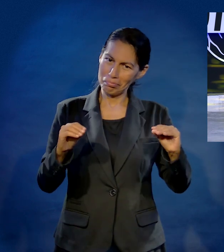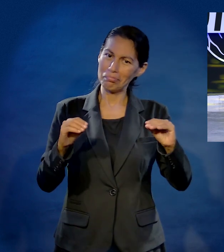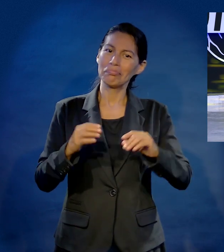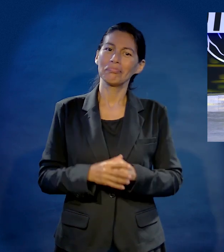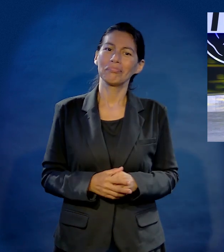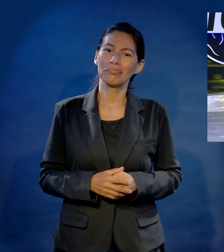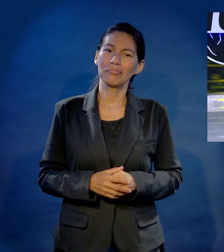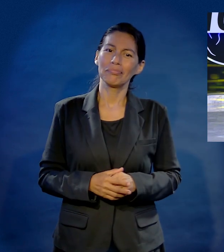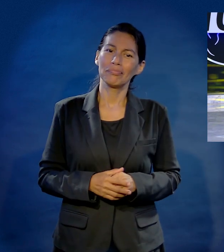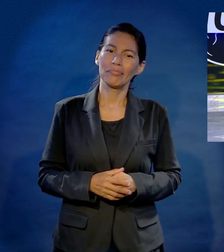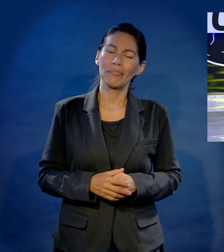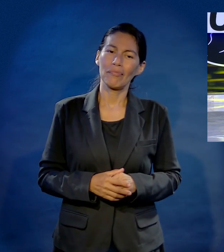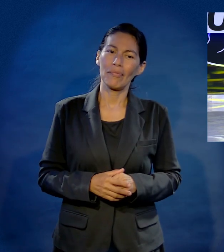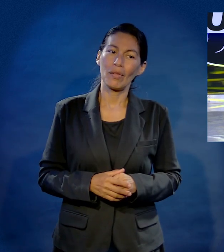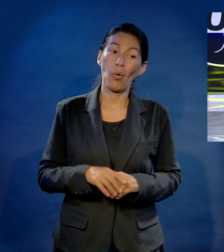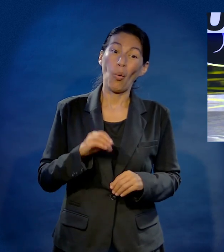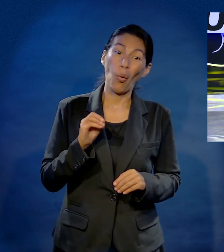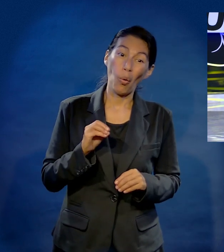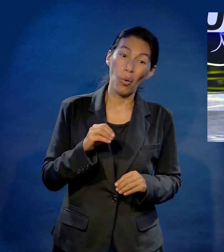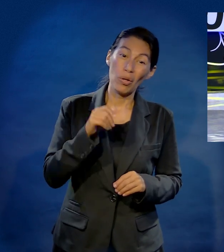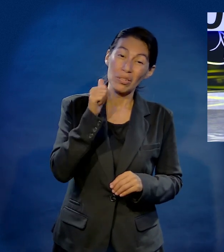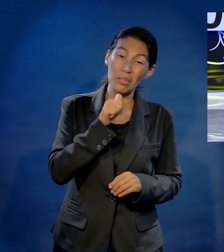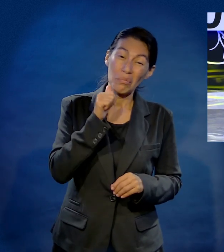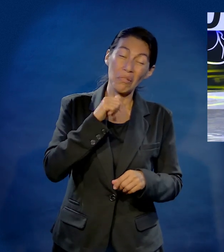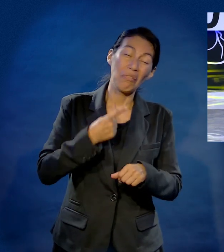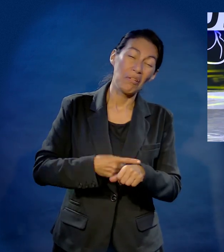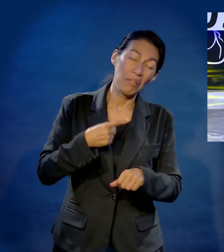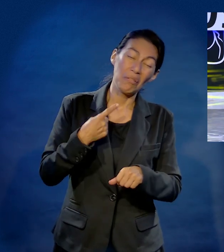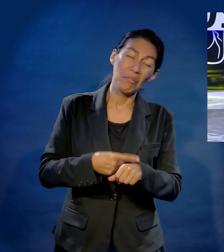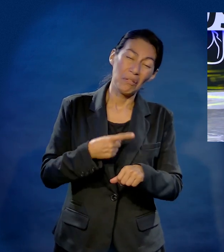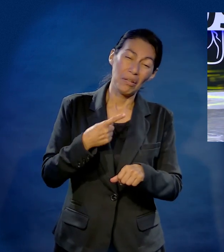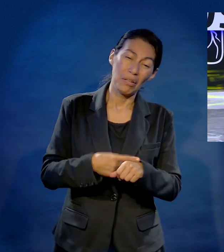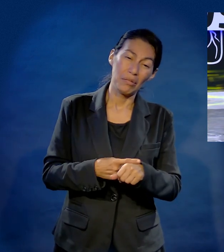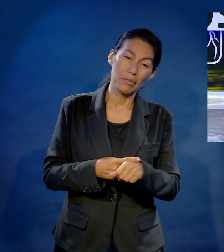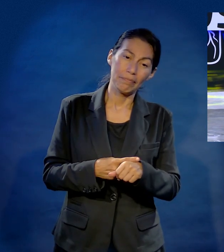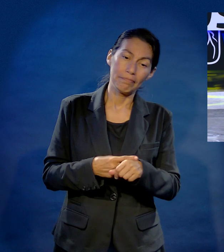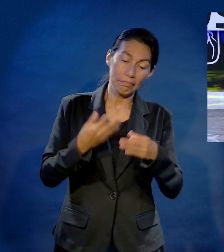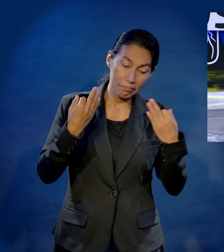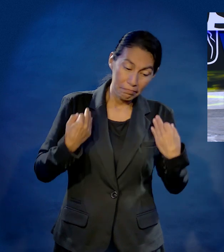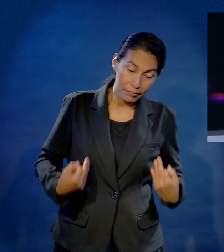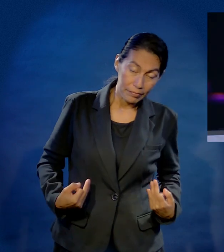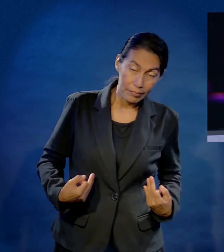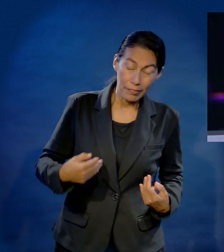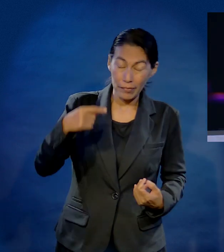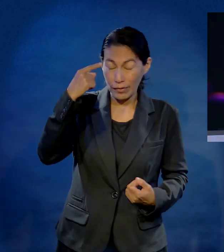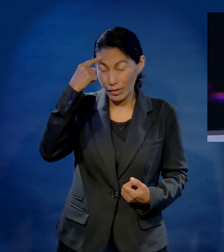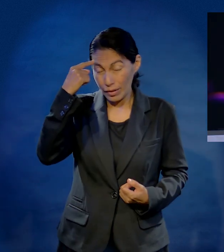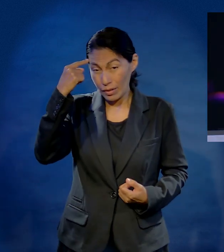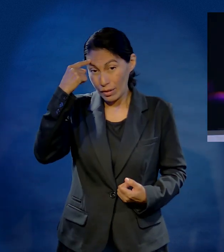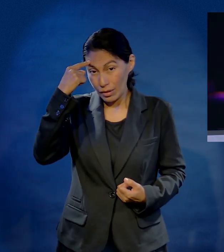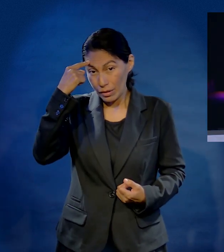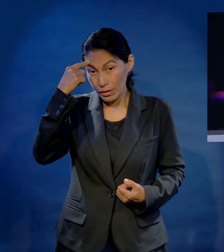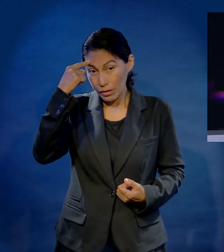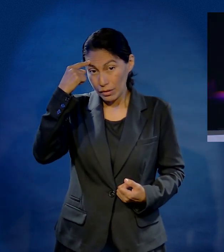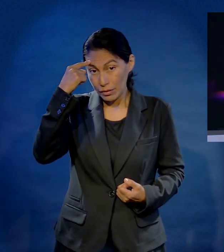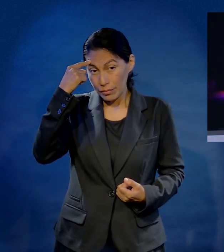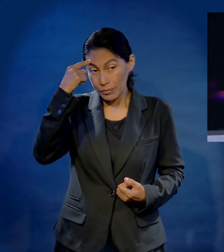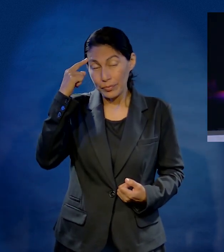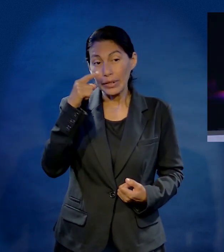¿Es una persona sana o vive enferma todo el tiempo? Pon atención en esto, no solo físicamente, sino mentalmente,